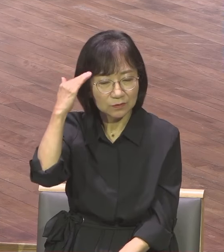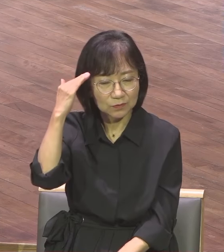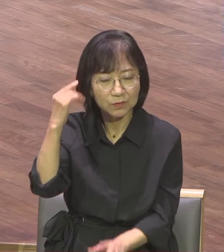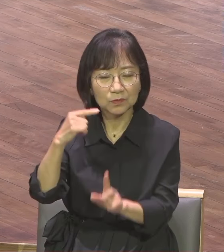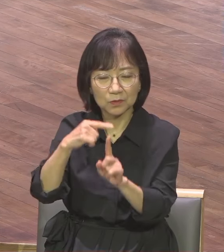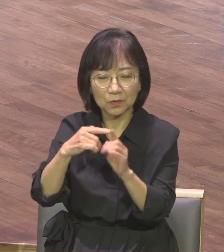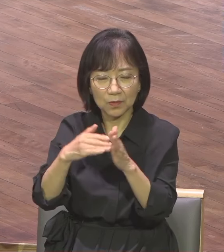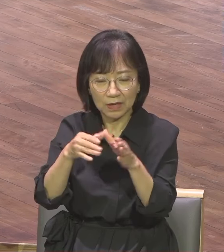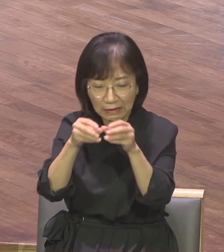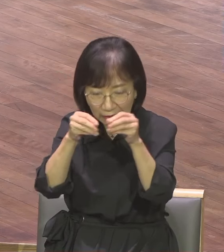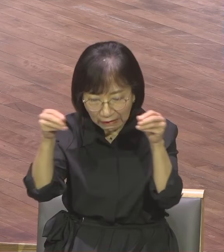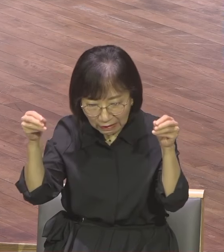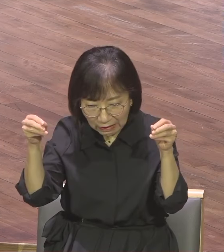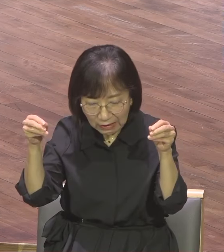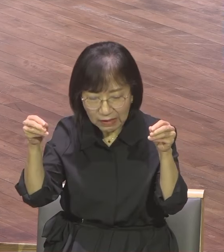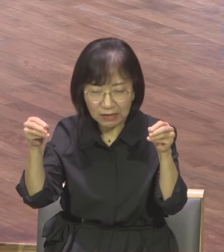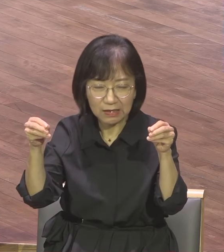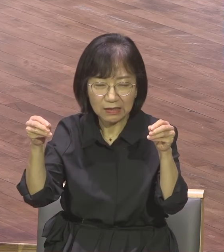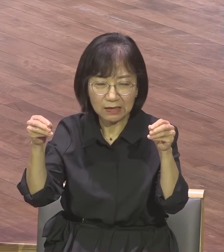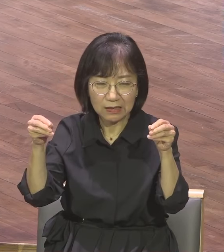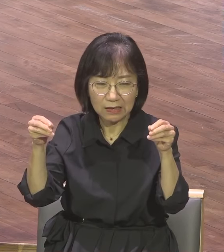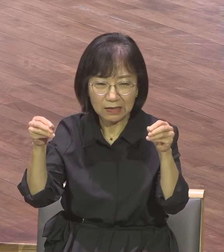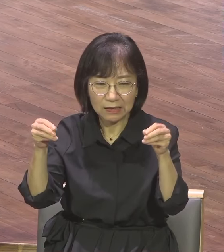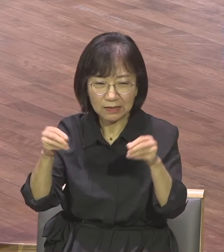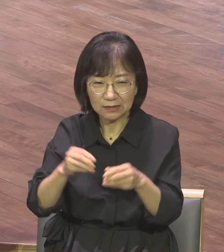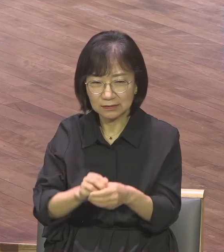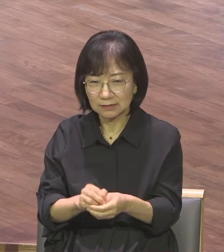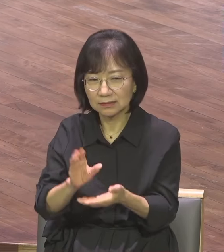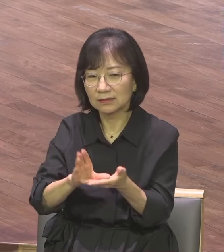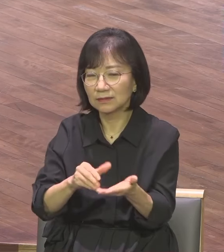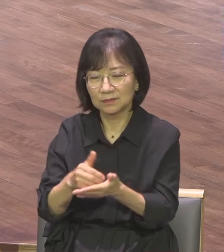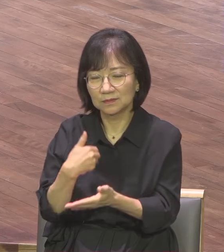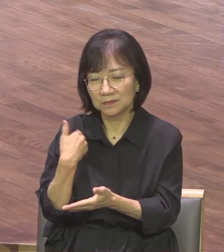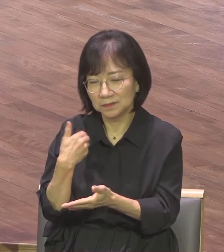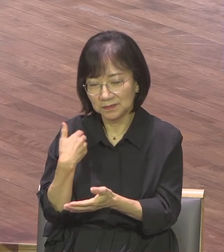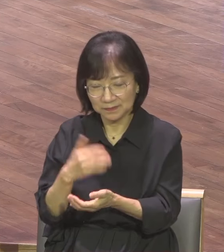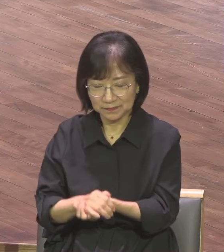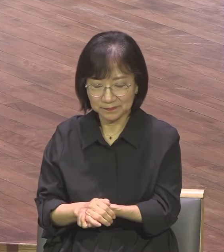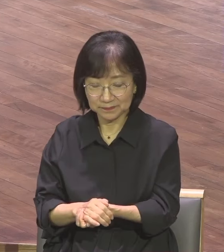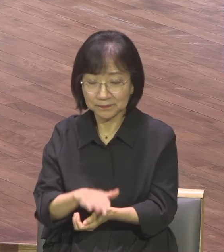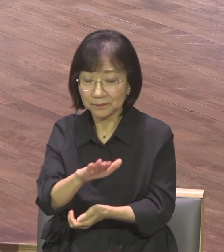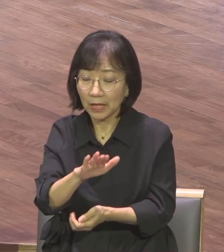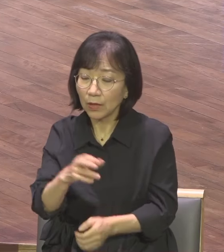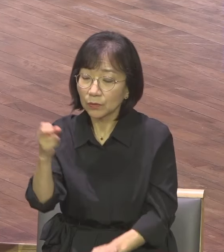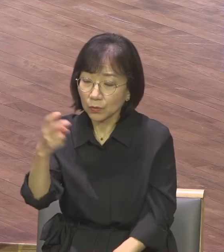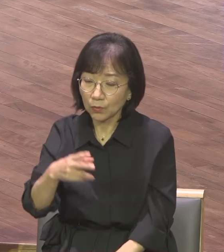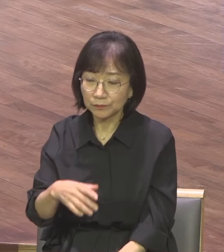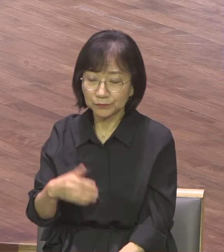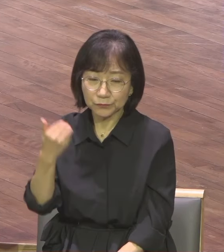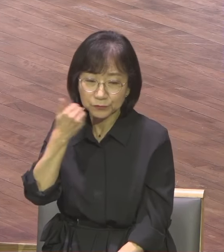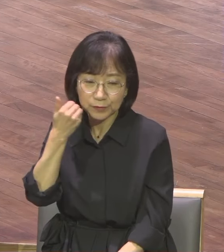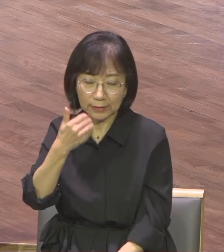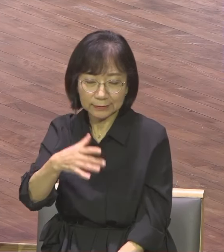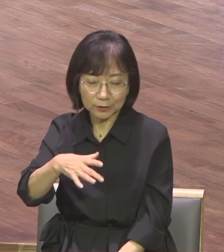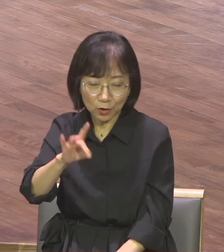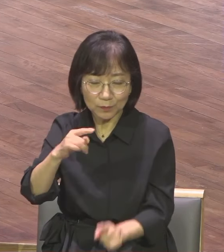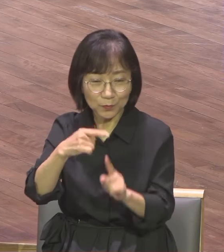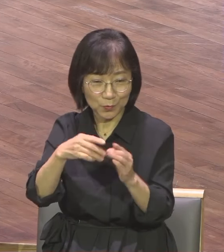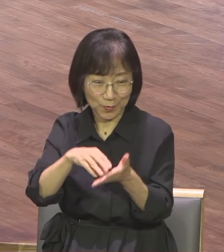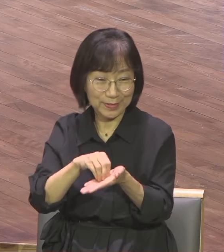제가 대교구 사회 가면서 어떤 새가족이 왔습니다 새가족이 왔는데 개업 예배를 들어달라고 했어요